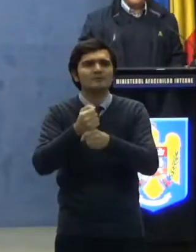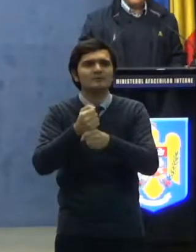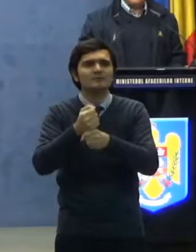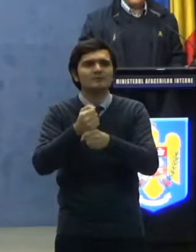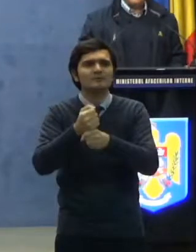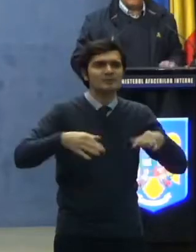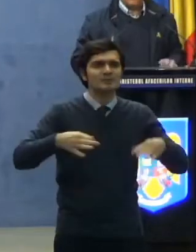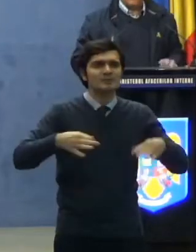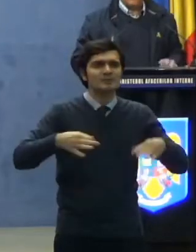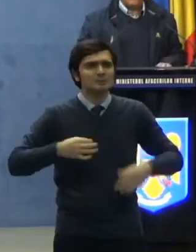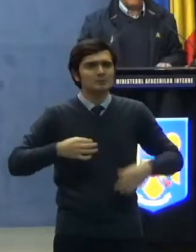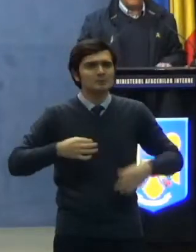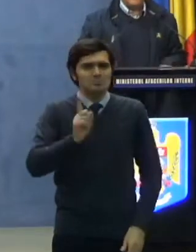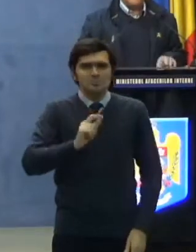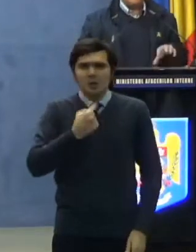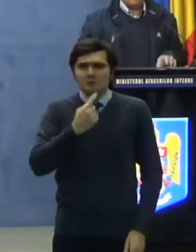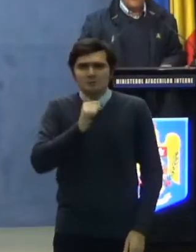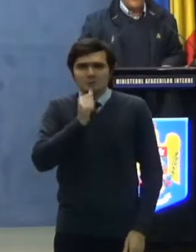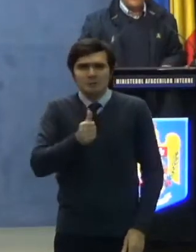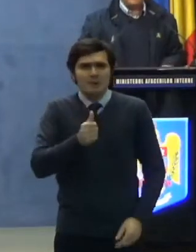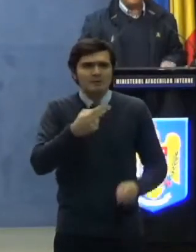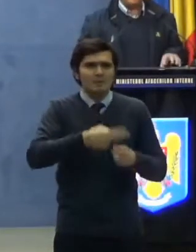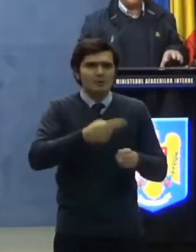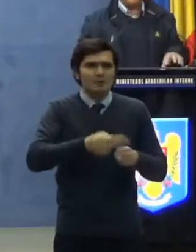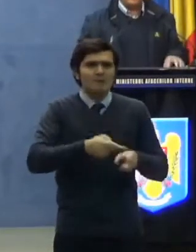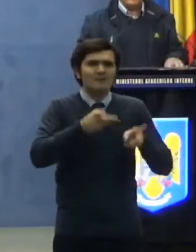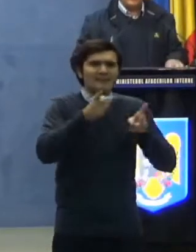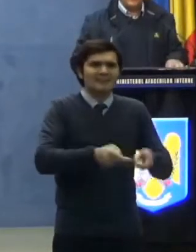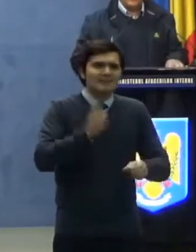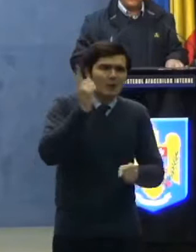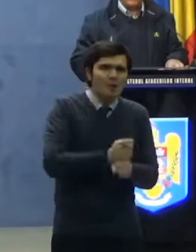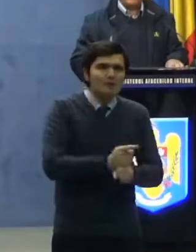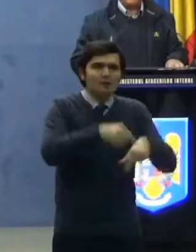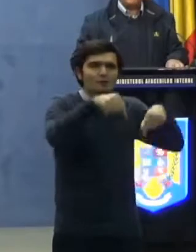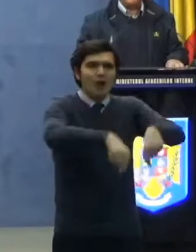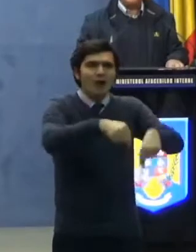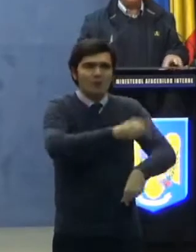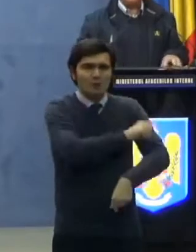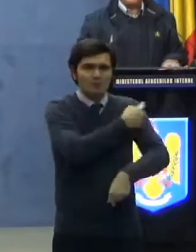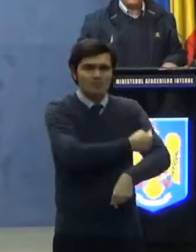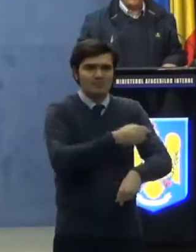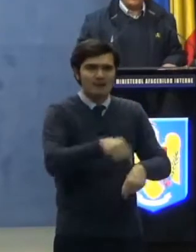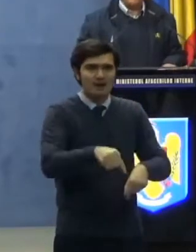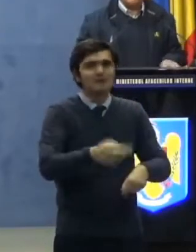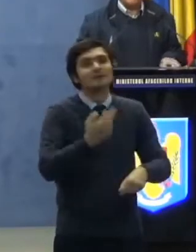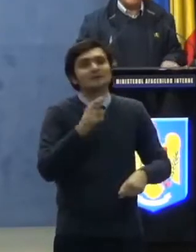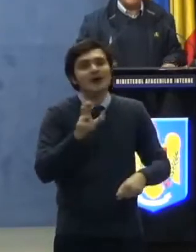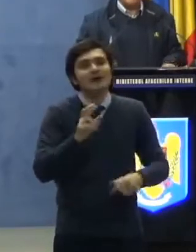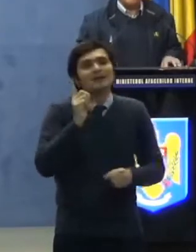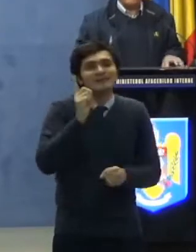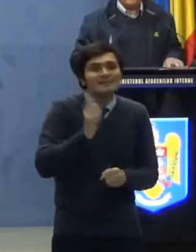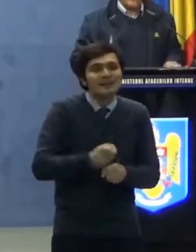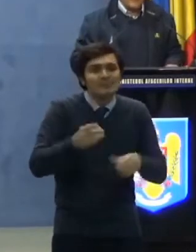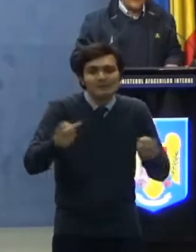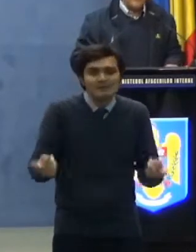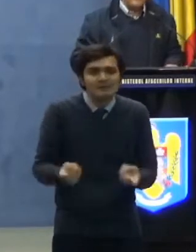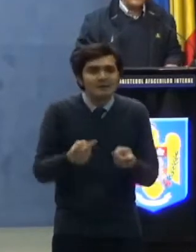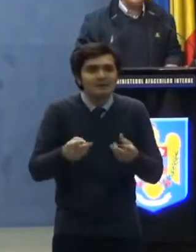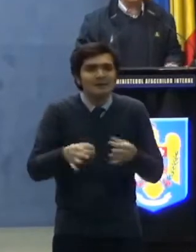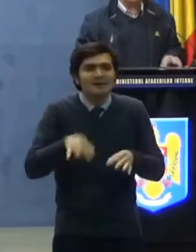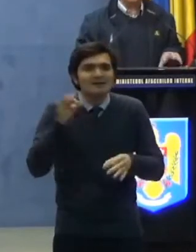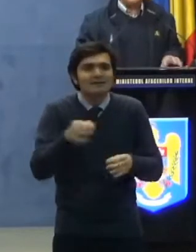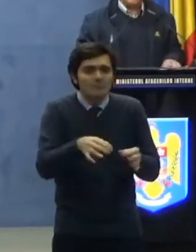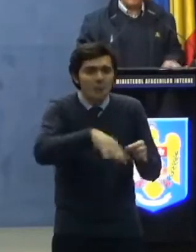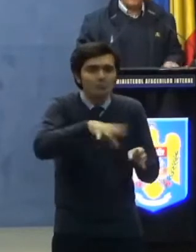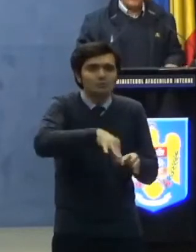Deci nimeni nu a zis că bolnavul se internează obligatoriu în spitalul respectiv, dar o soluție pentru bolnavi trebuie să fie